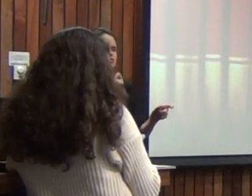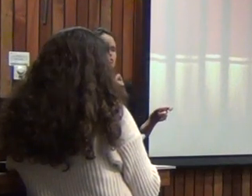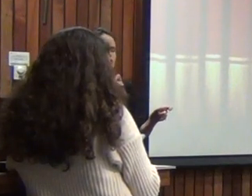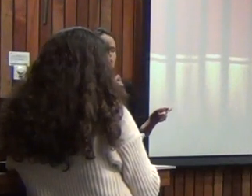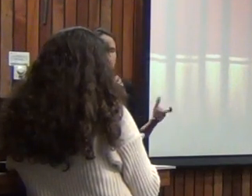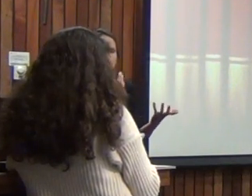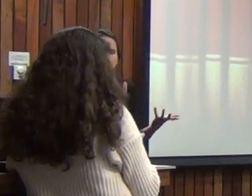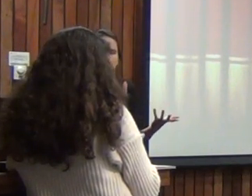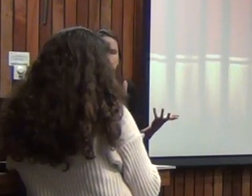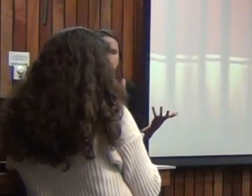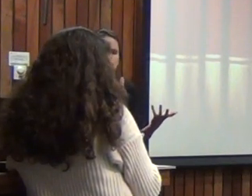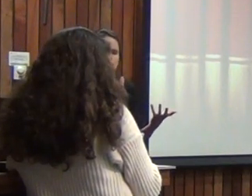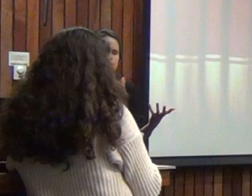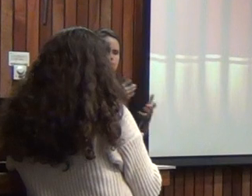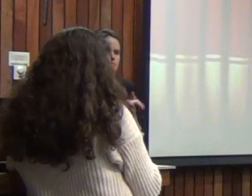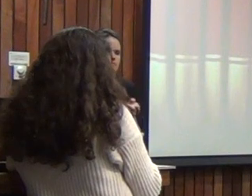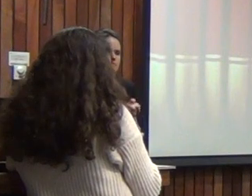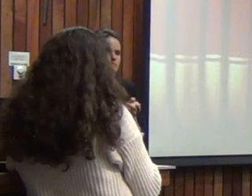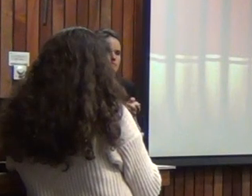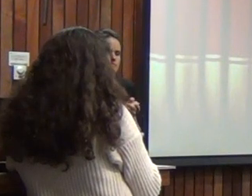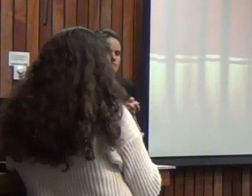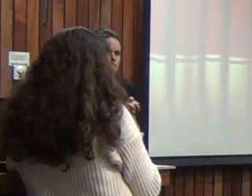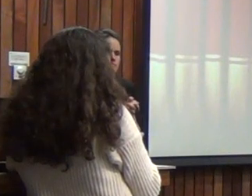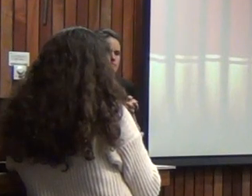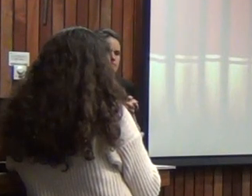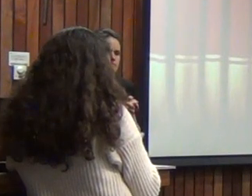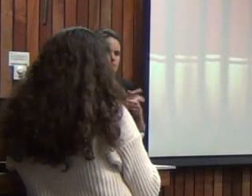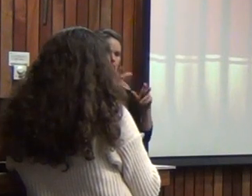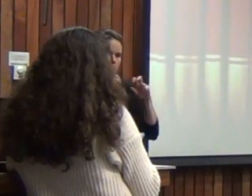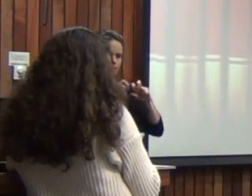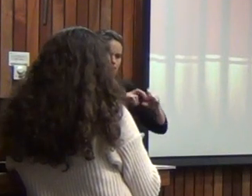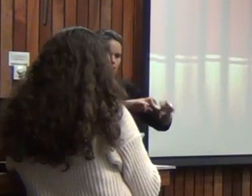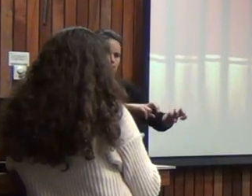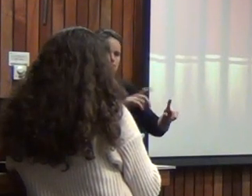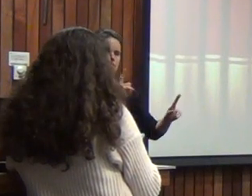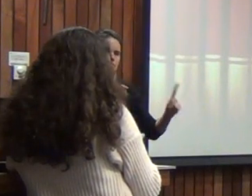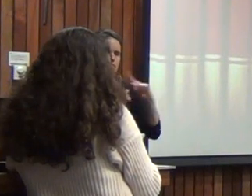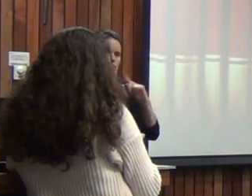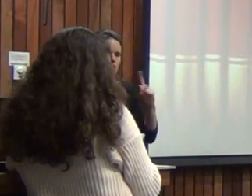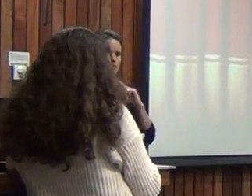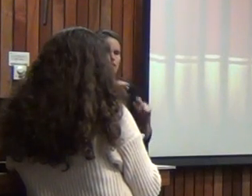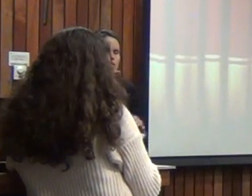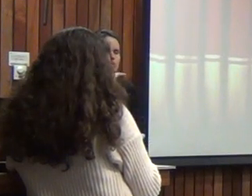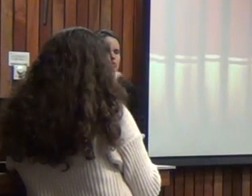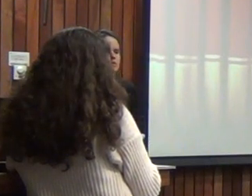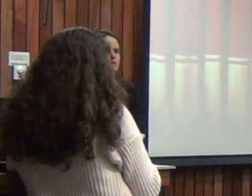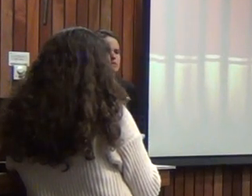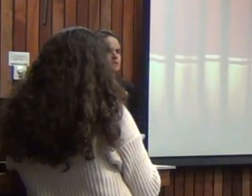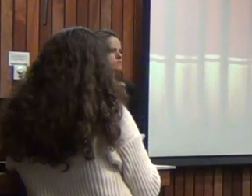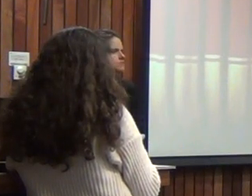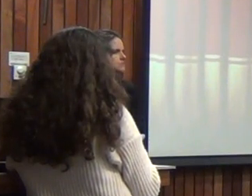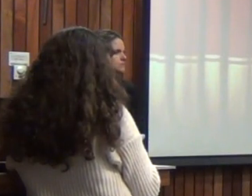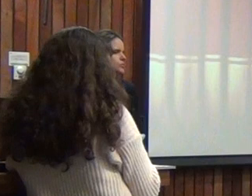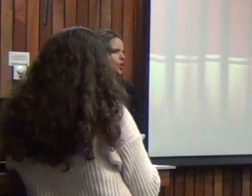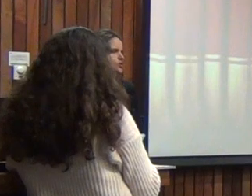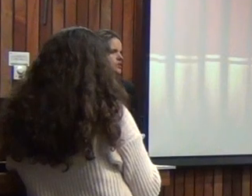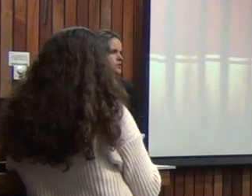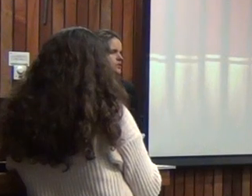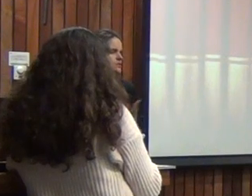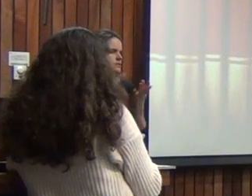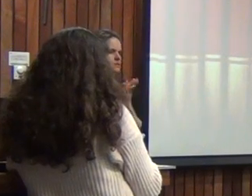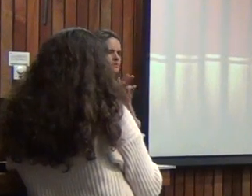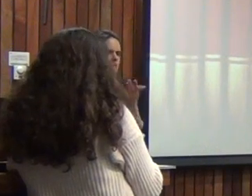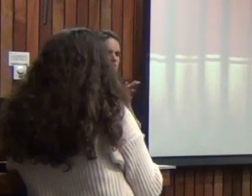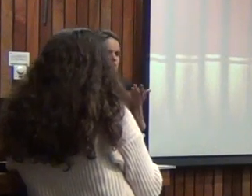el análisis de la prueba considera el uso de prótesis en este caso de